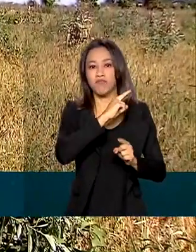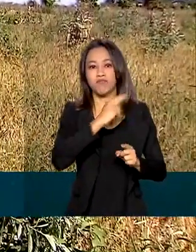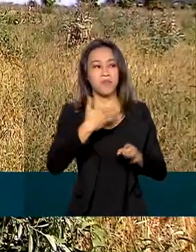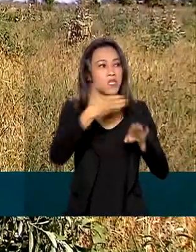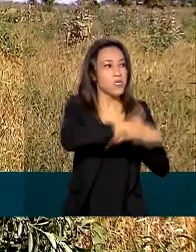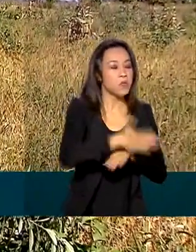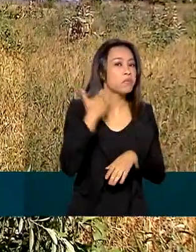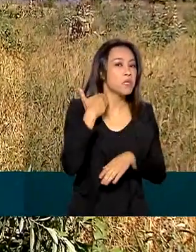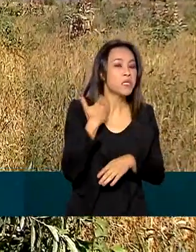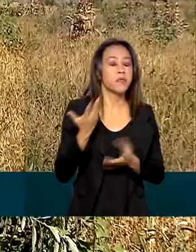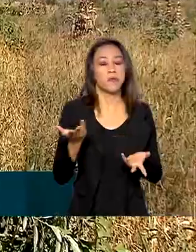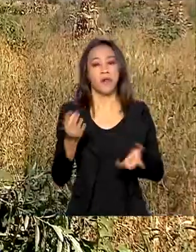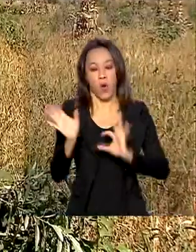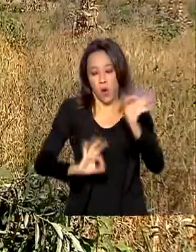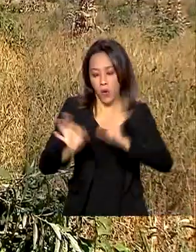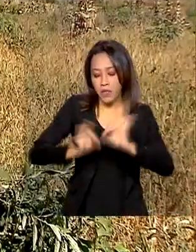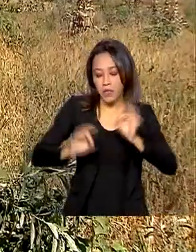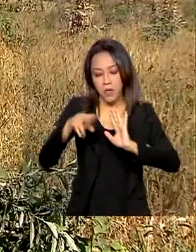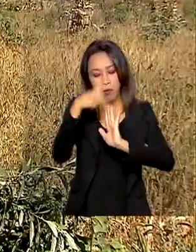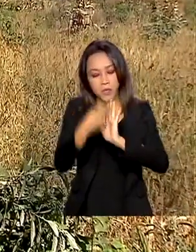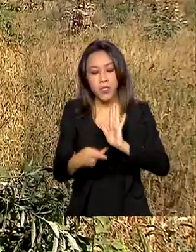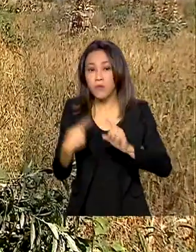porque não tinha o documento da terra. Então, vamos lá.